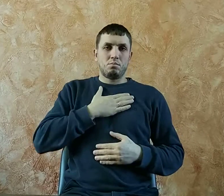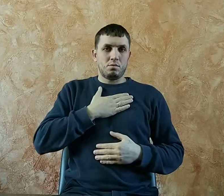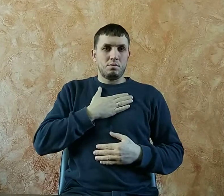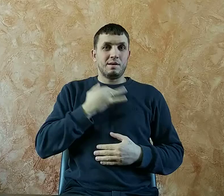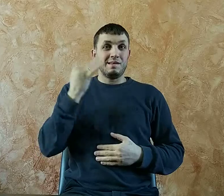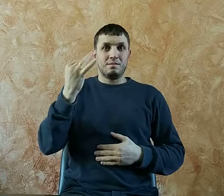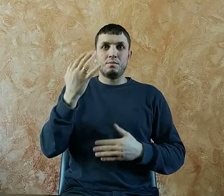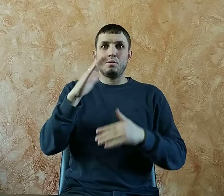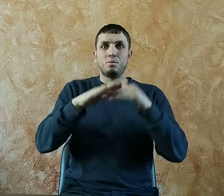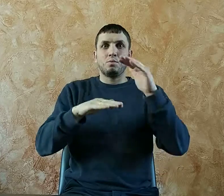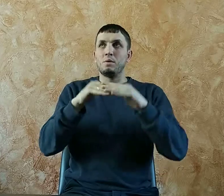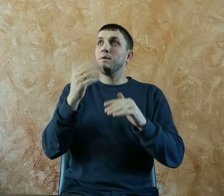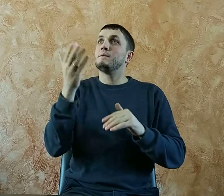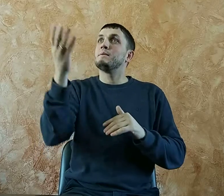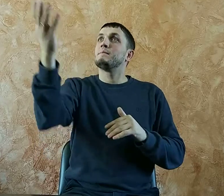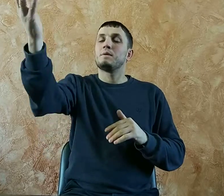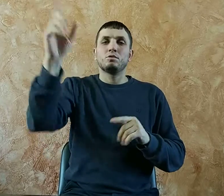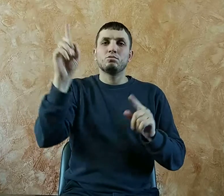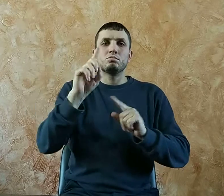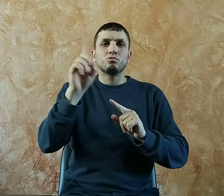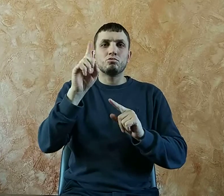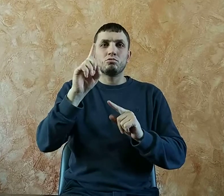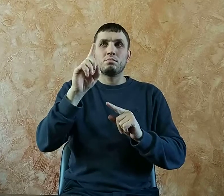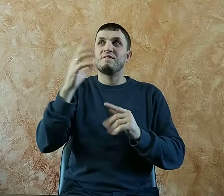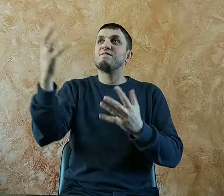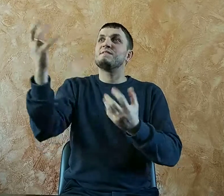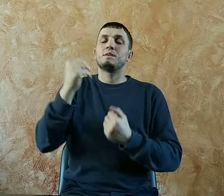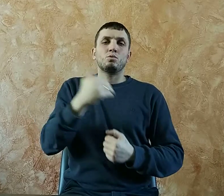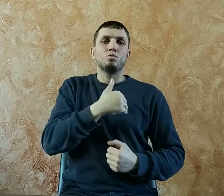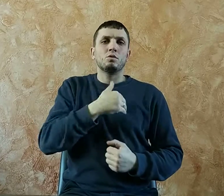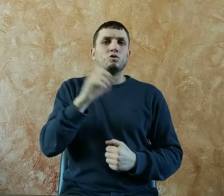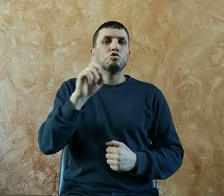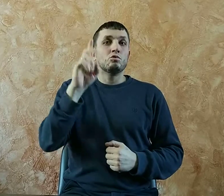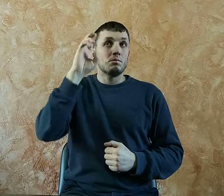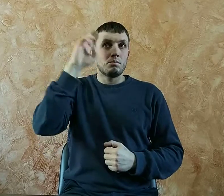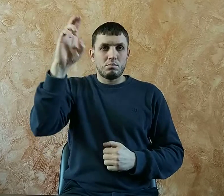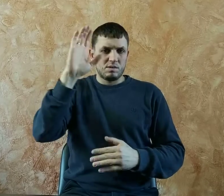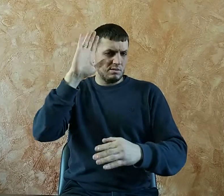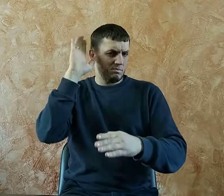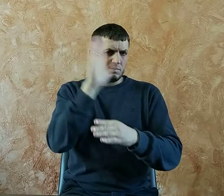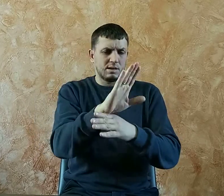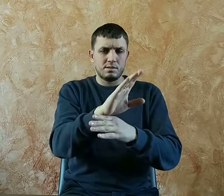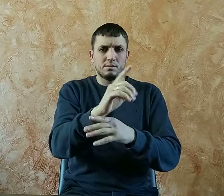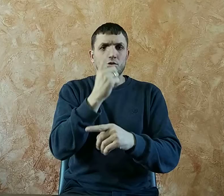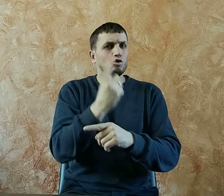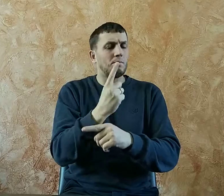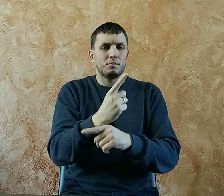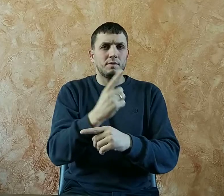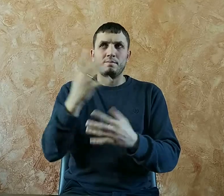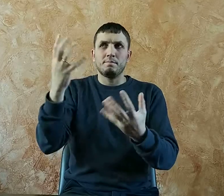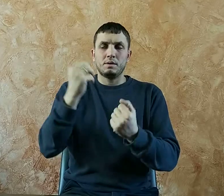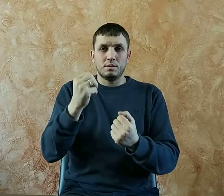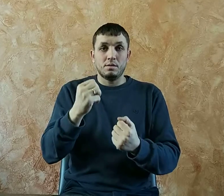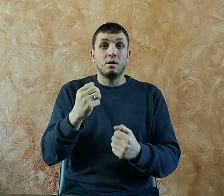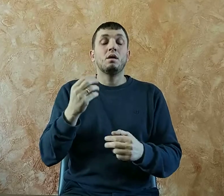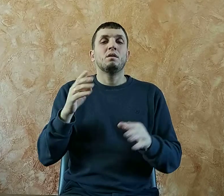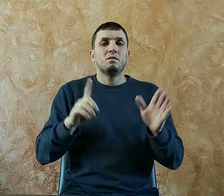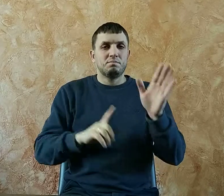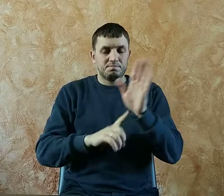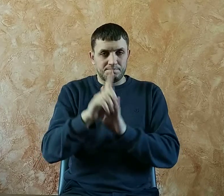чтобы взять то, что Бог строго-настрого запретил. Так произошло грехопадение